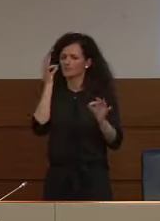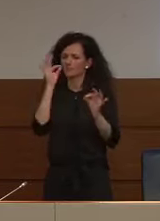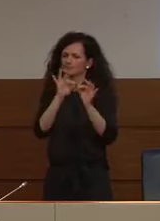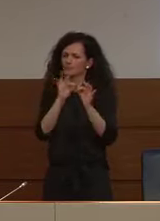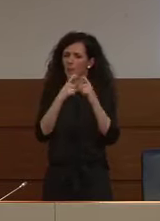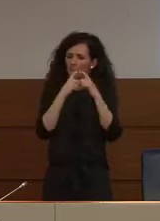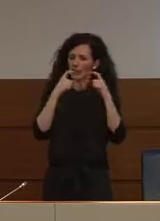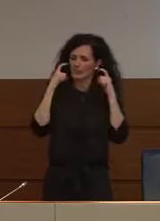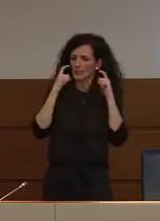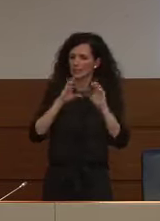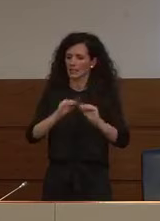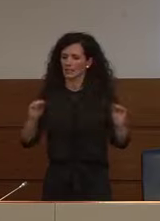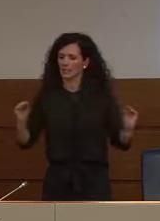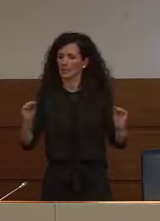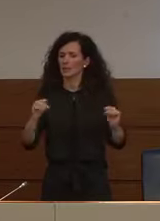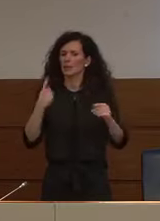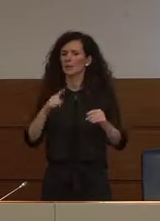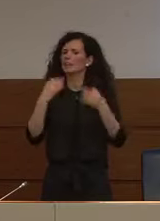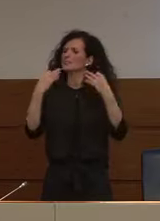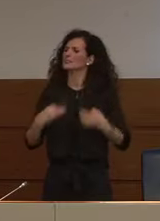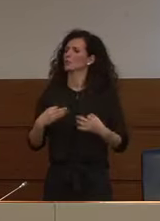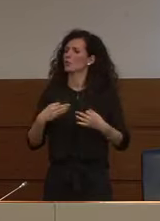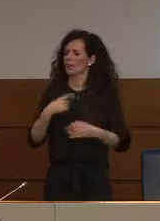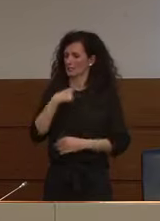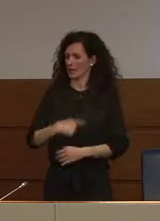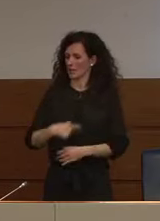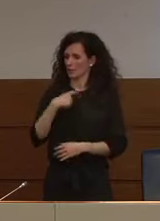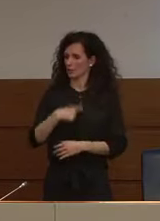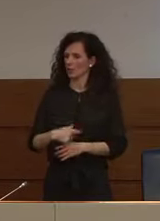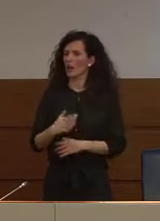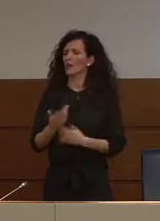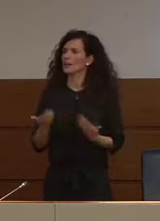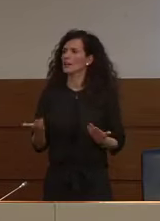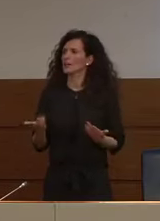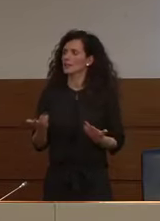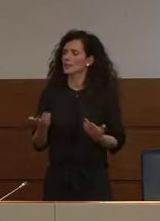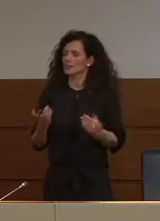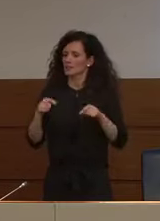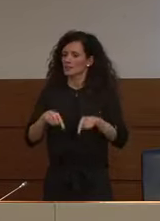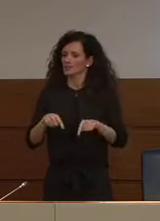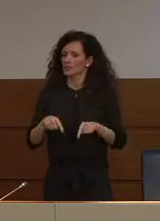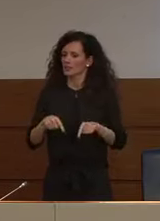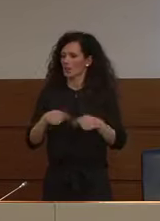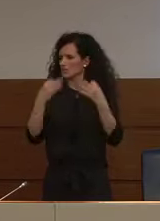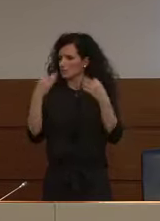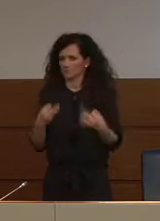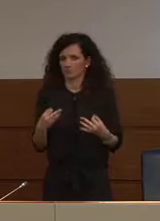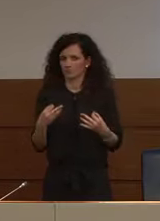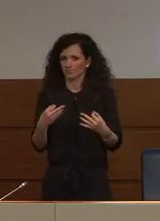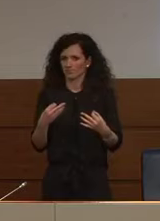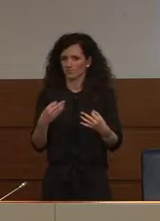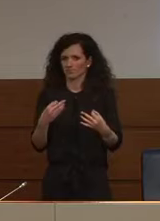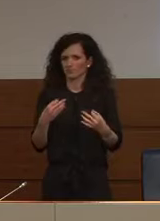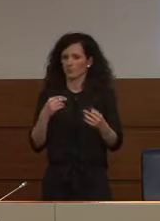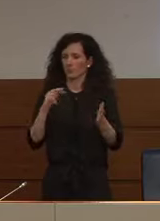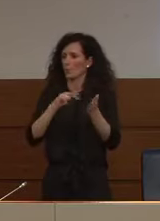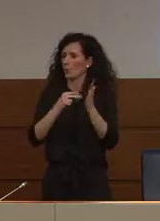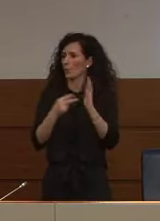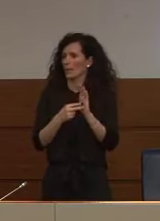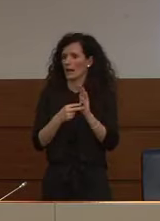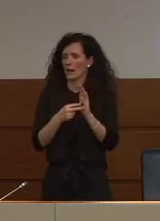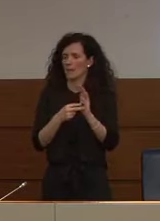dotazione per la sicurezza personale di fatto c'è un problema adesso quasi centrale delle mascherine dottore